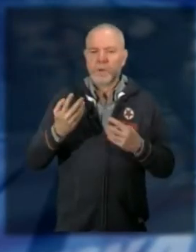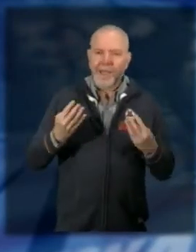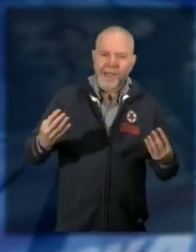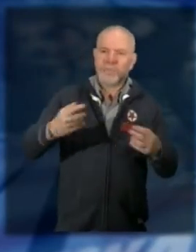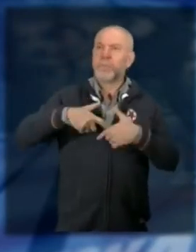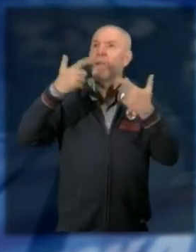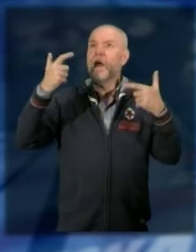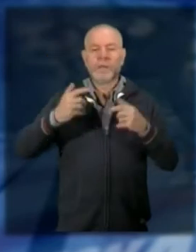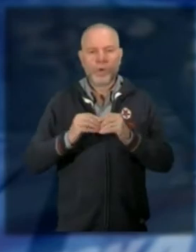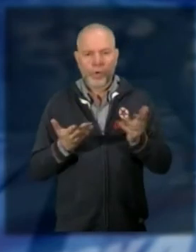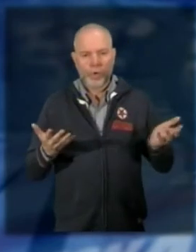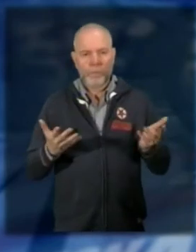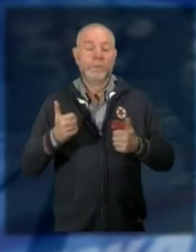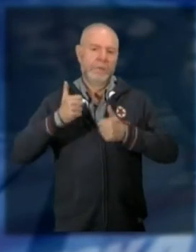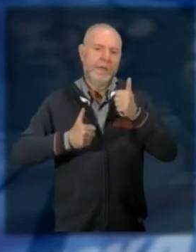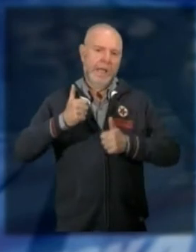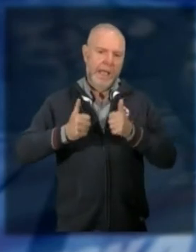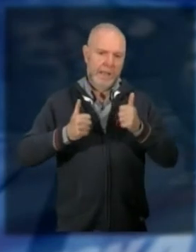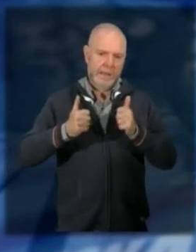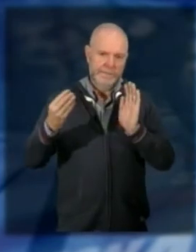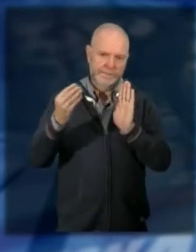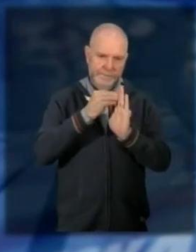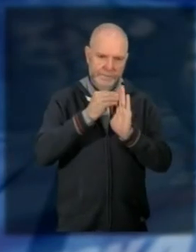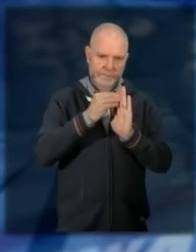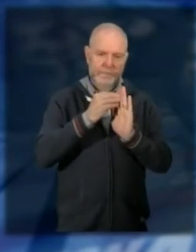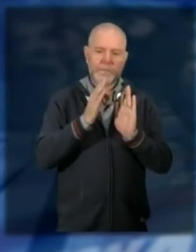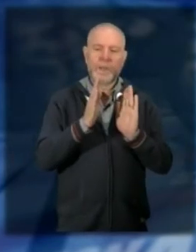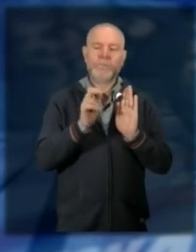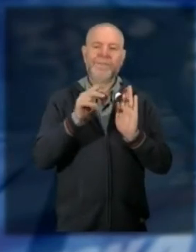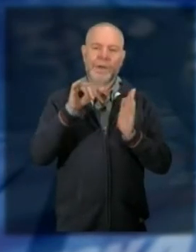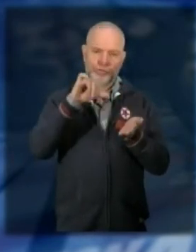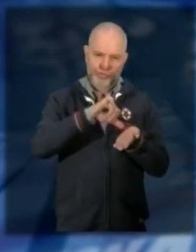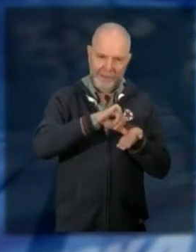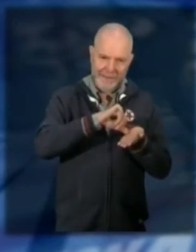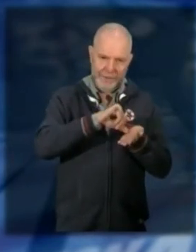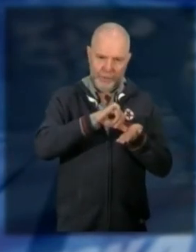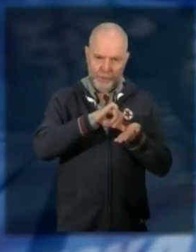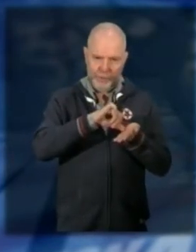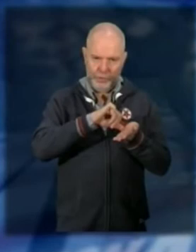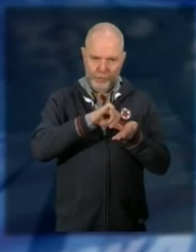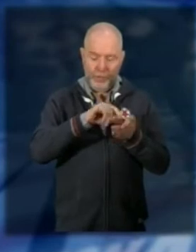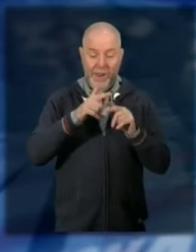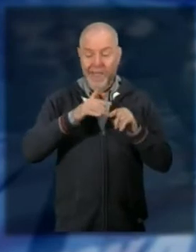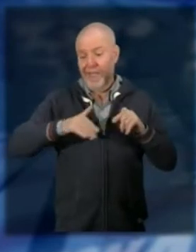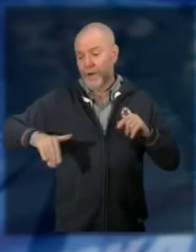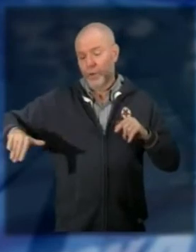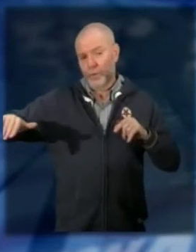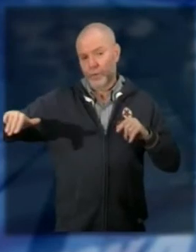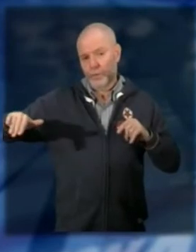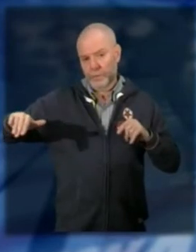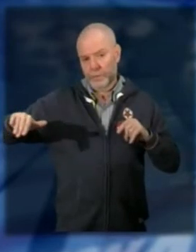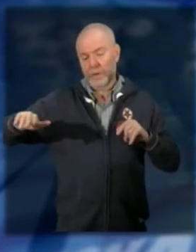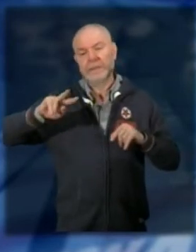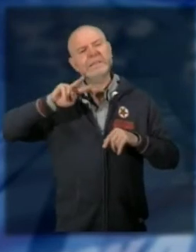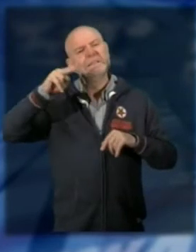aperte due gare d'appalto la prima inerente Baveno Centro Villa Fedora ai lungolaghi di Baveno e Ferriolo mentre la